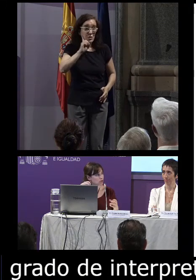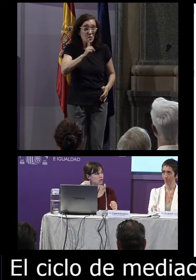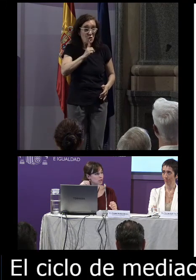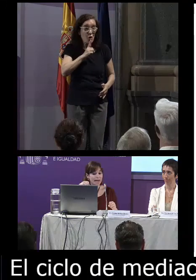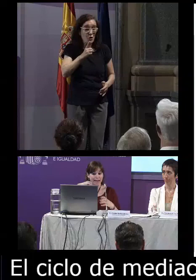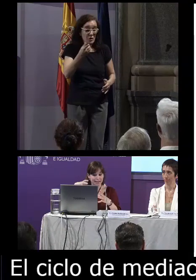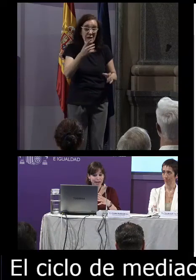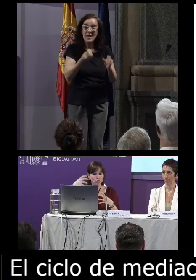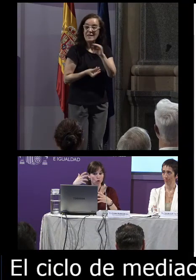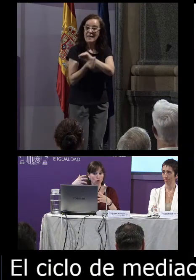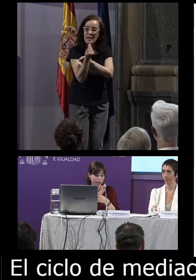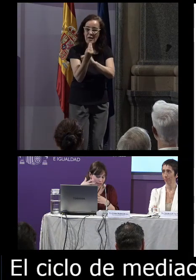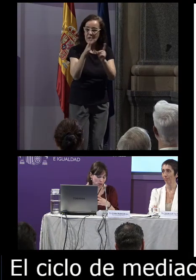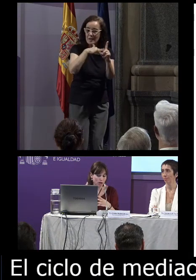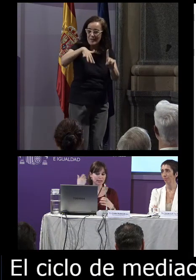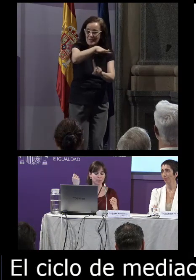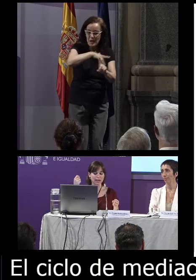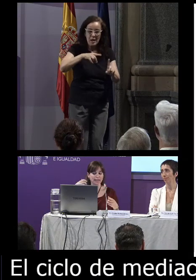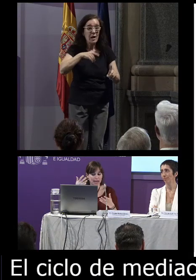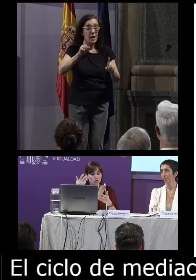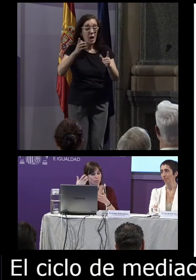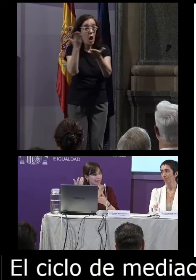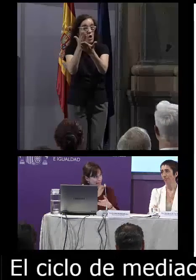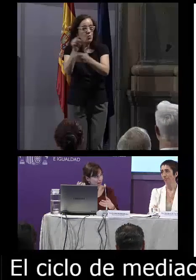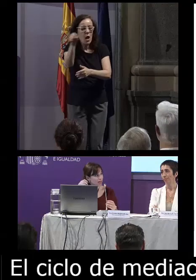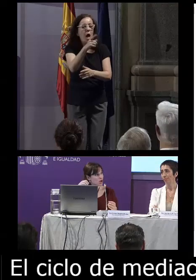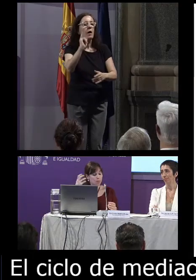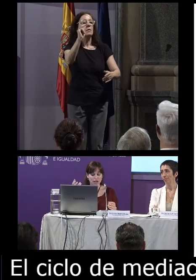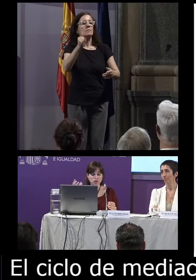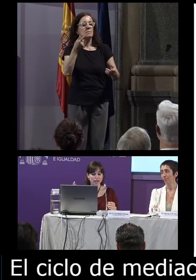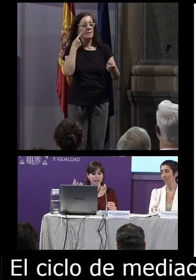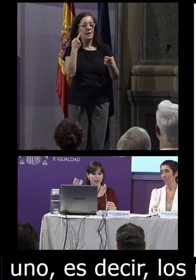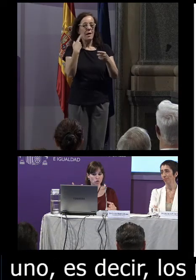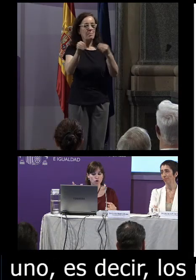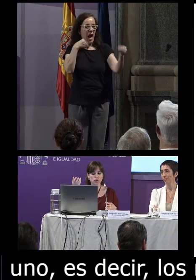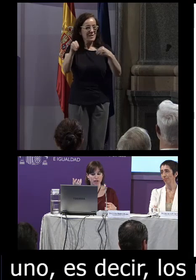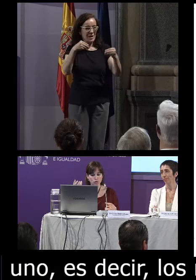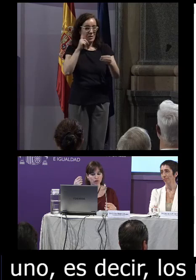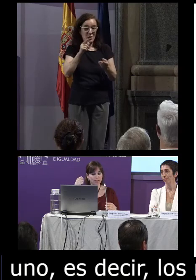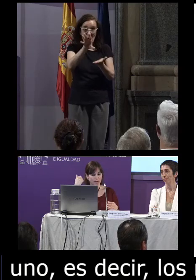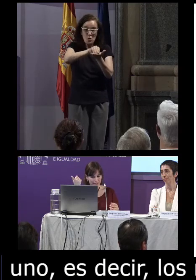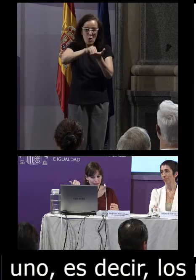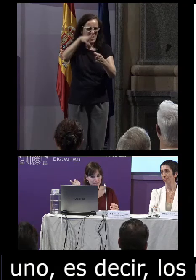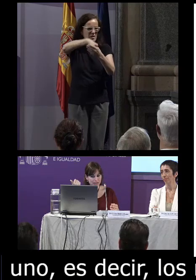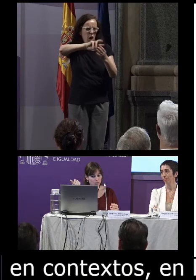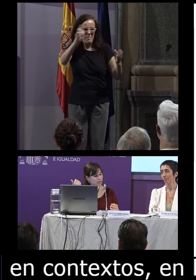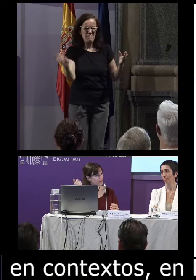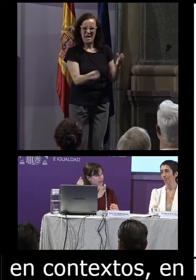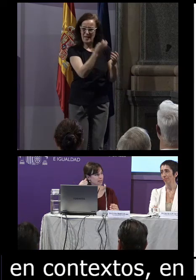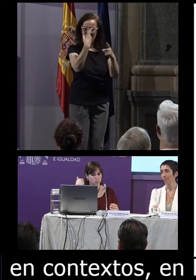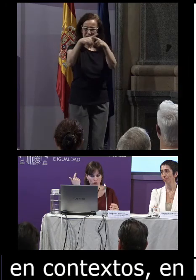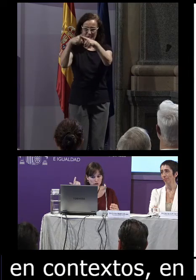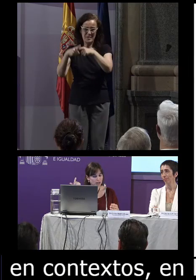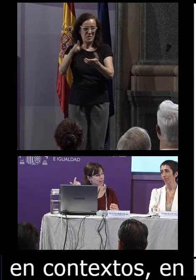contextos que tengan o en las escuelas también que tengan un material por el hecho de que en un corpus se incluyen variedades de las lenguas